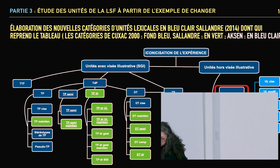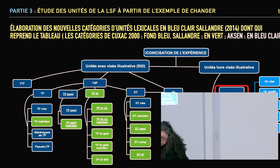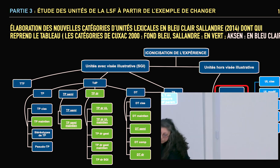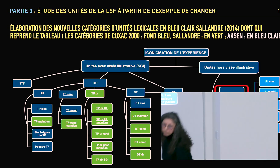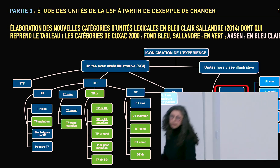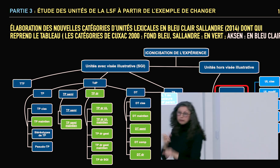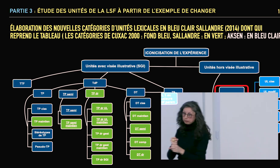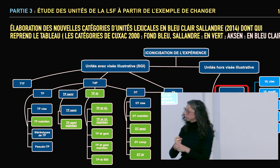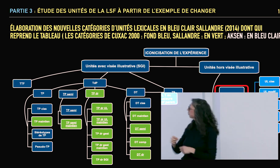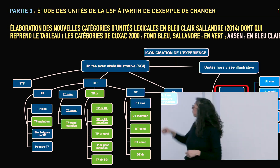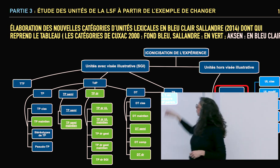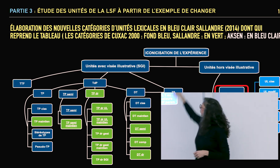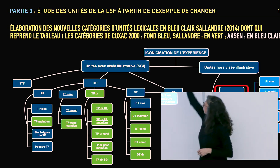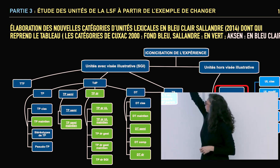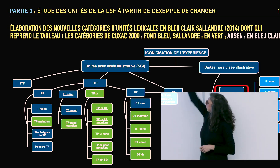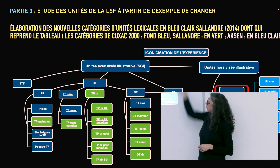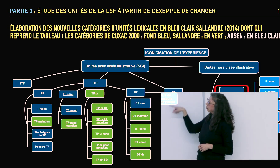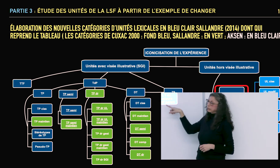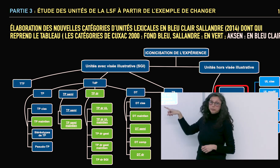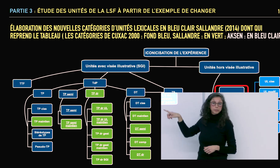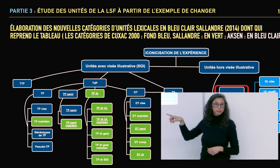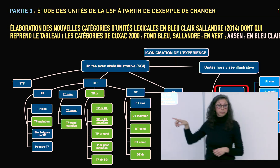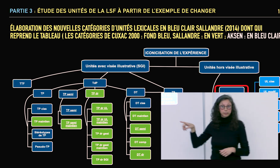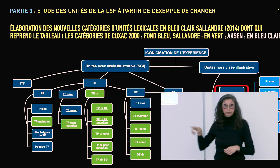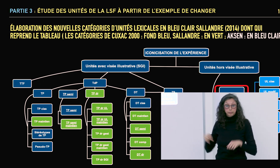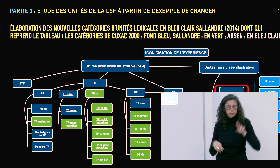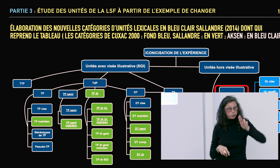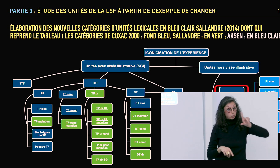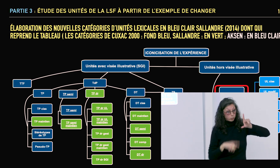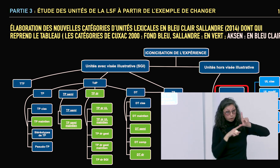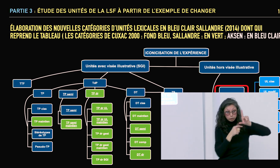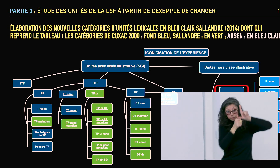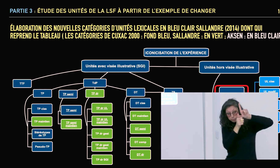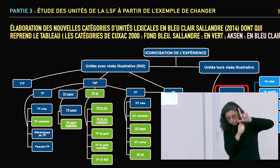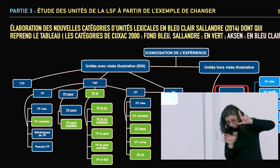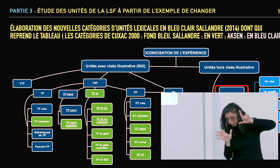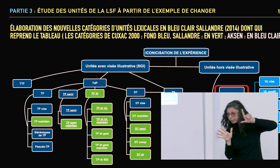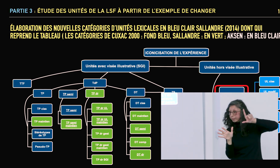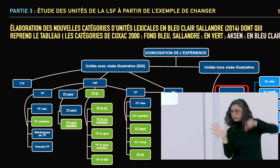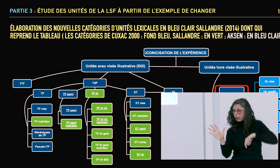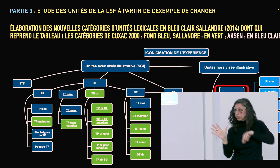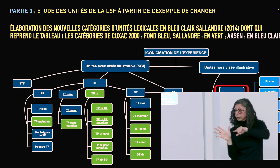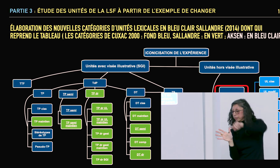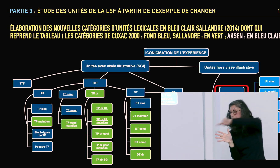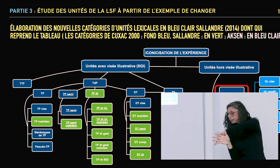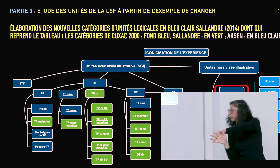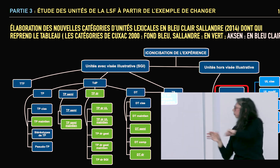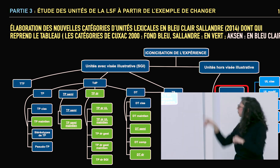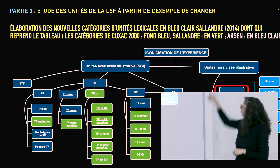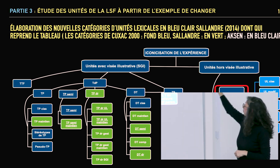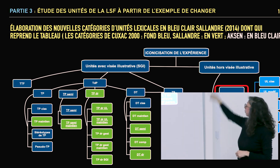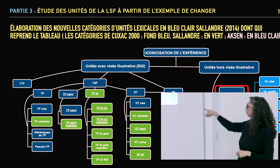sémantiques qu'il y a entre ces différents UL. donc j'ai subdivisé ces unités lexicales en différentes catégories.